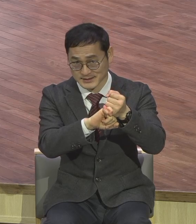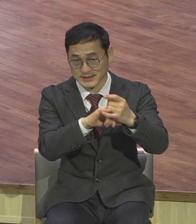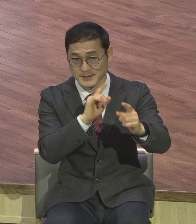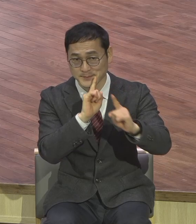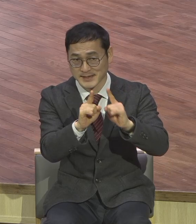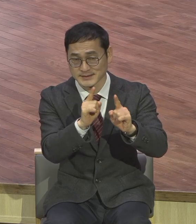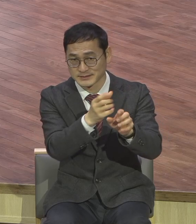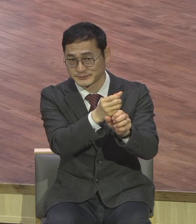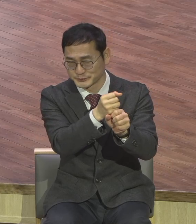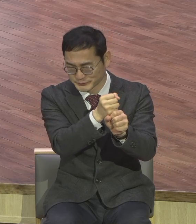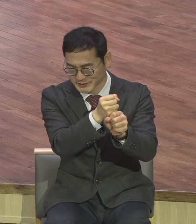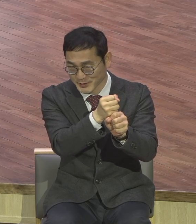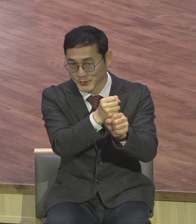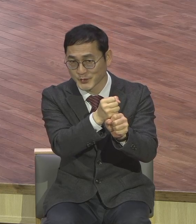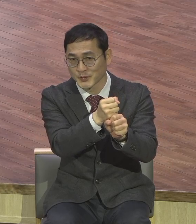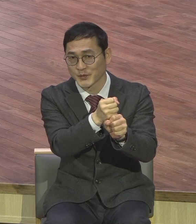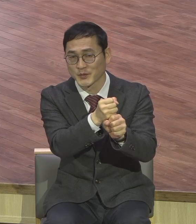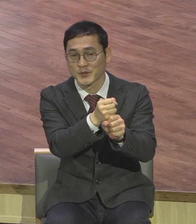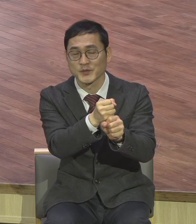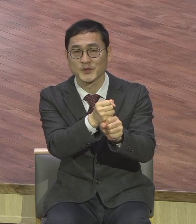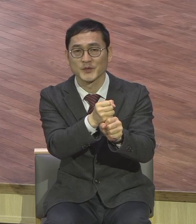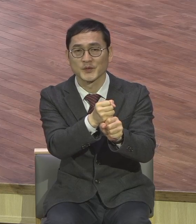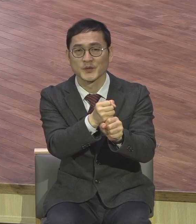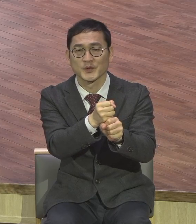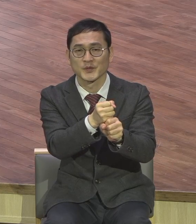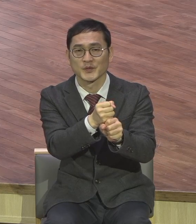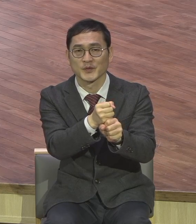힘차게 그렇게 출발을 했는데